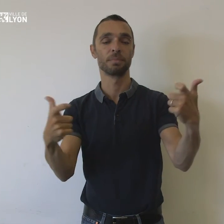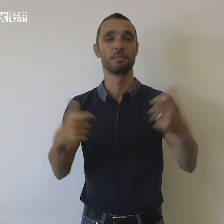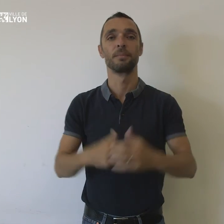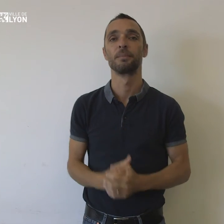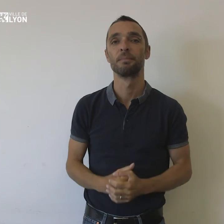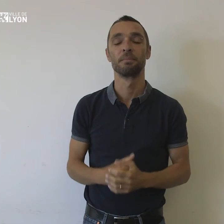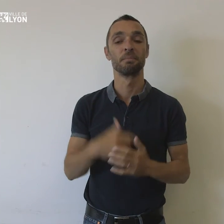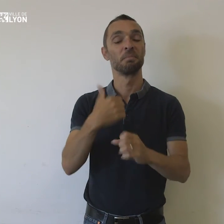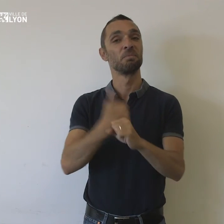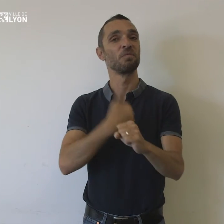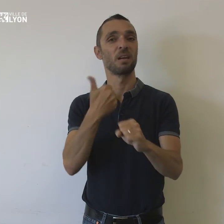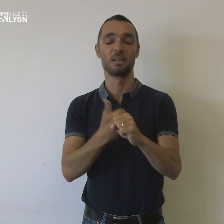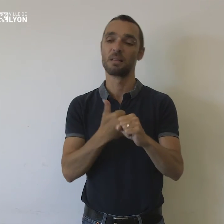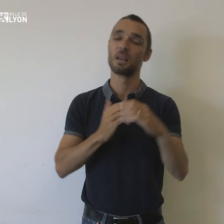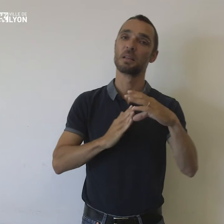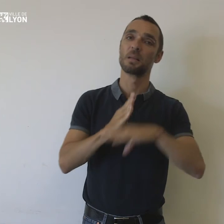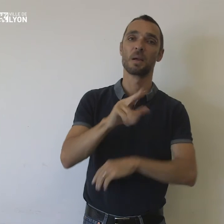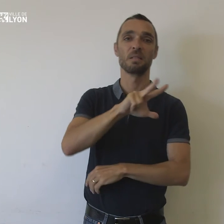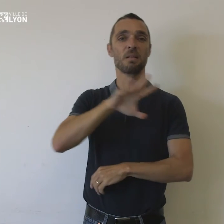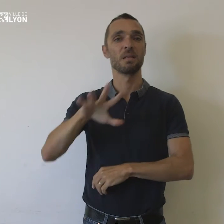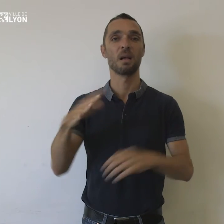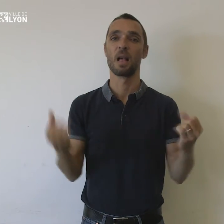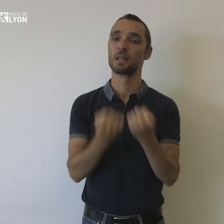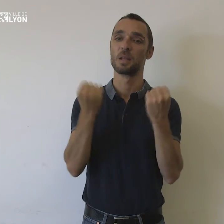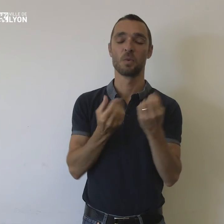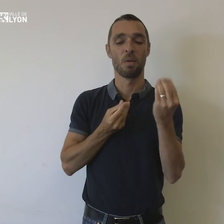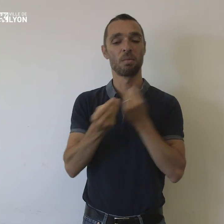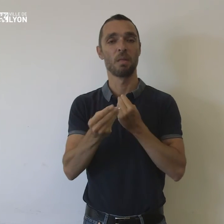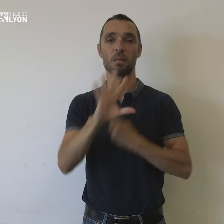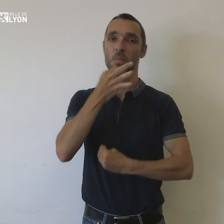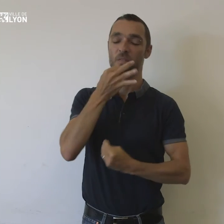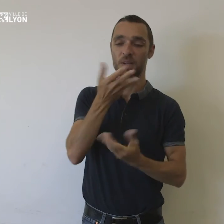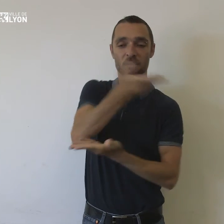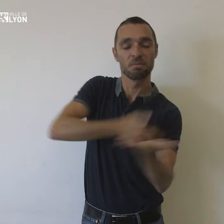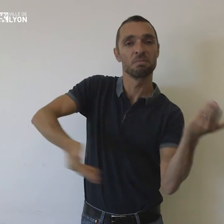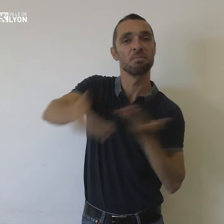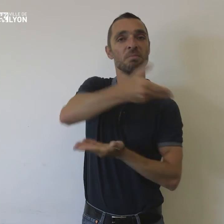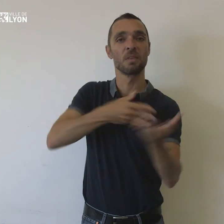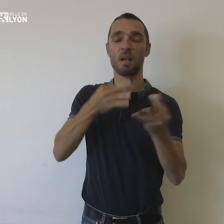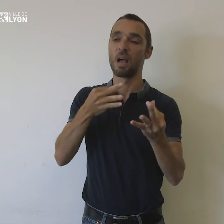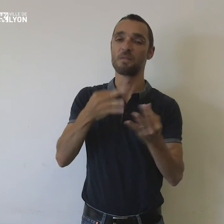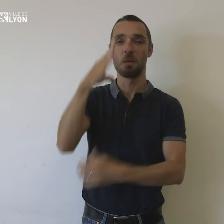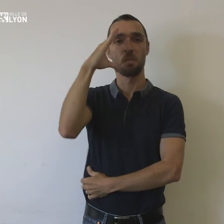Chaque année, près de 35 animations permettent d'échanger avec les acteurs de la santé, qu'ils soient chercheurs, soignants ou patients.